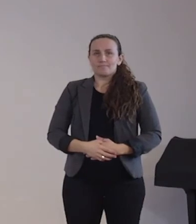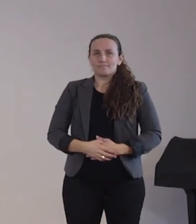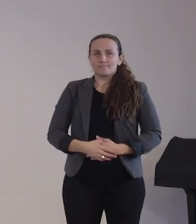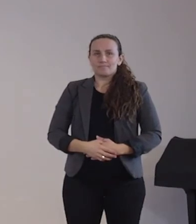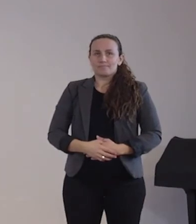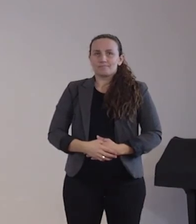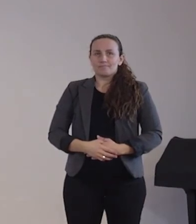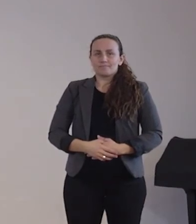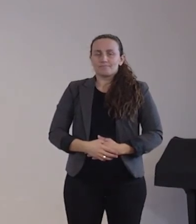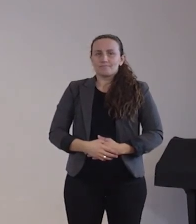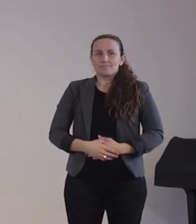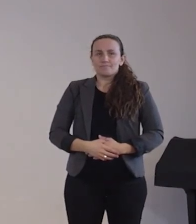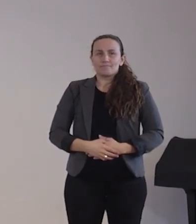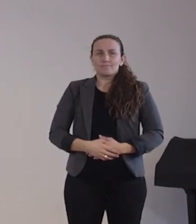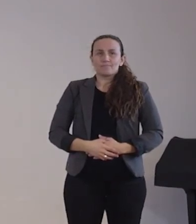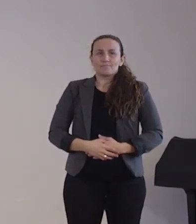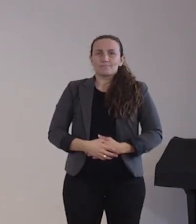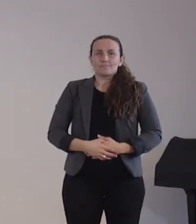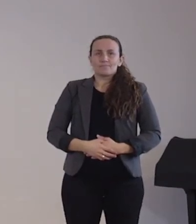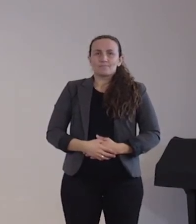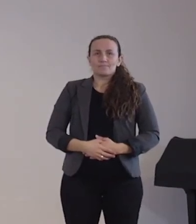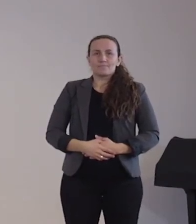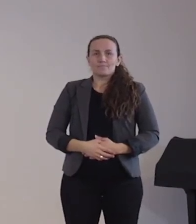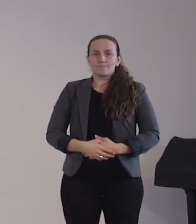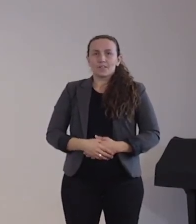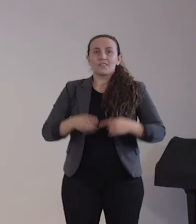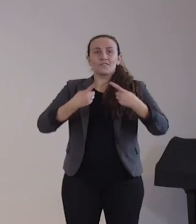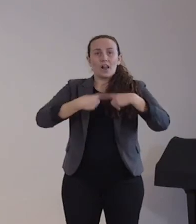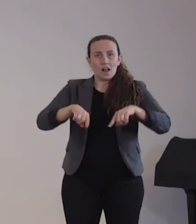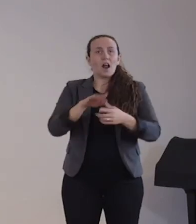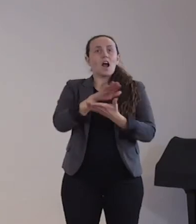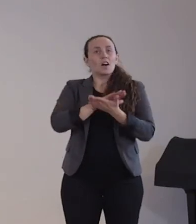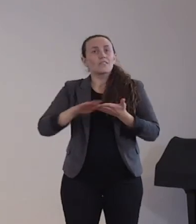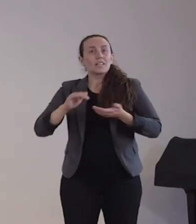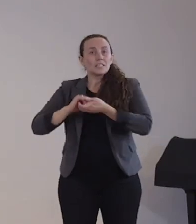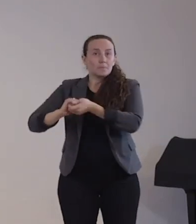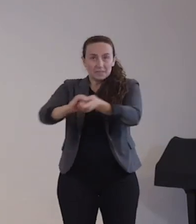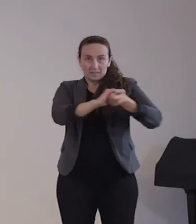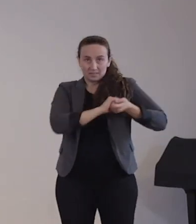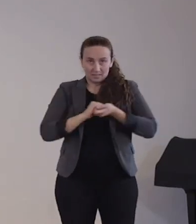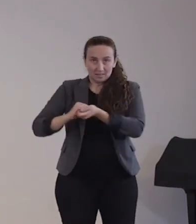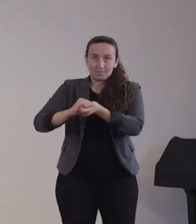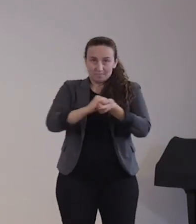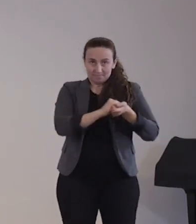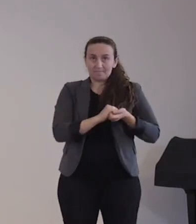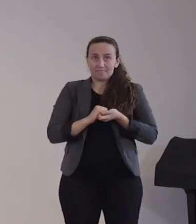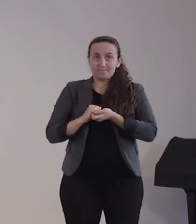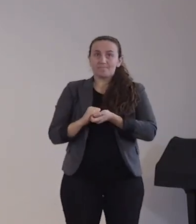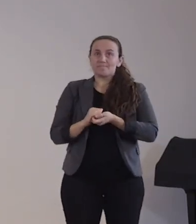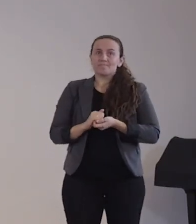Der Verein EinfachGemeinsam hat festgestellt, dass es bei der Anwendung zu den